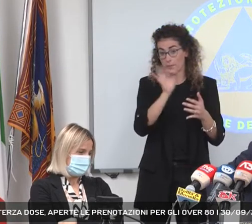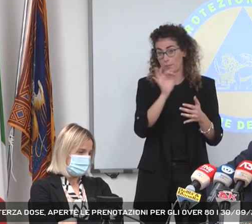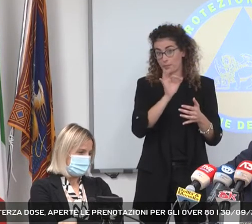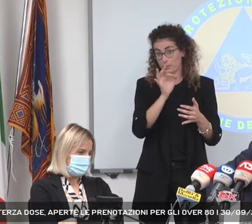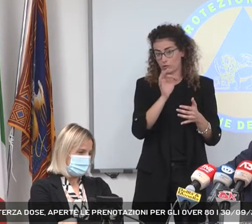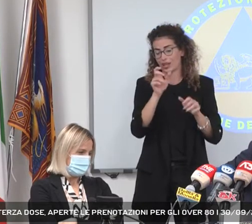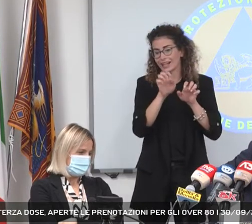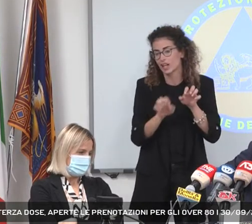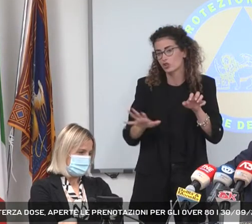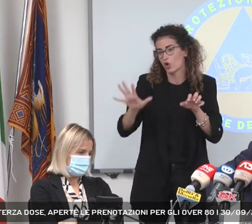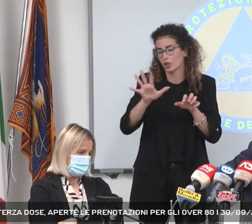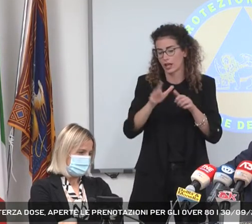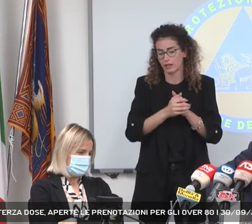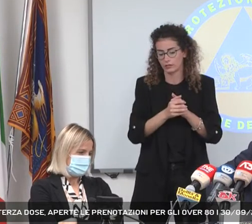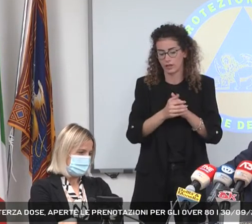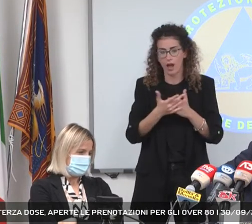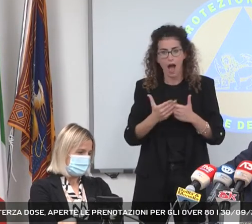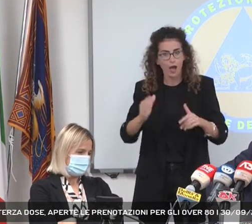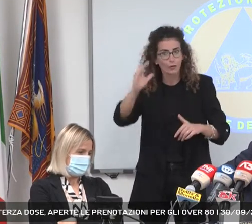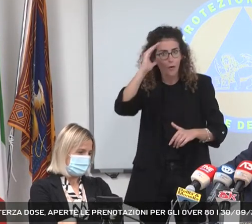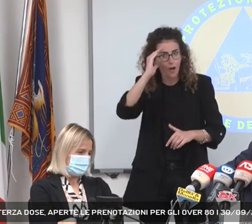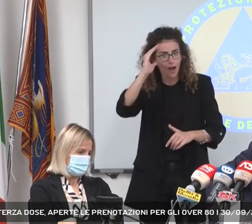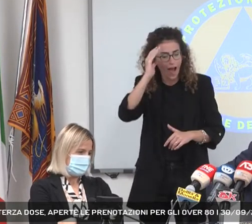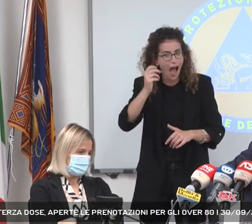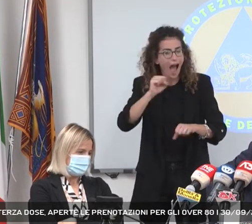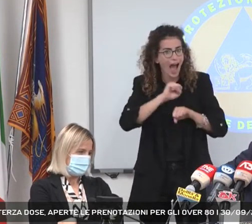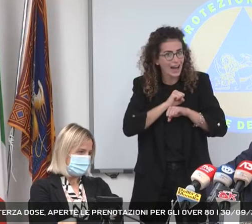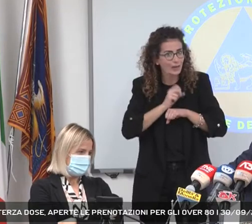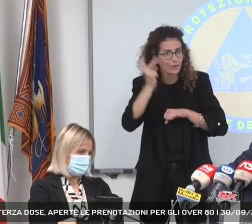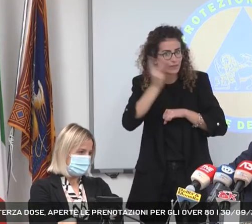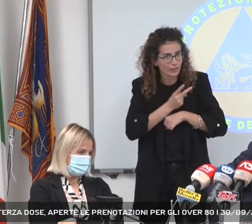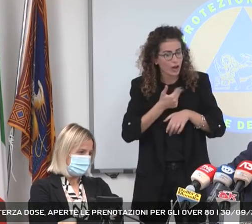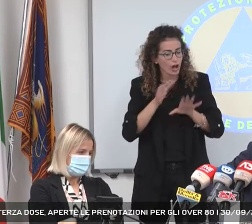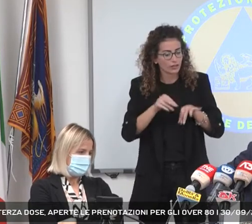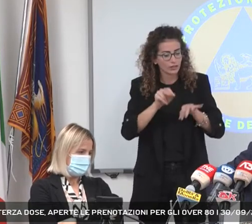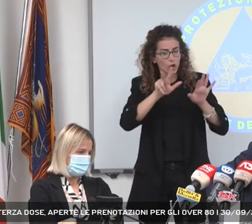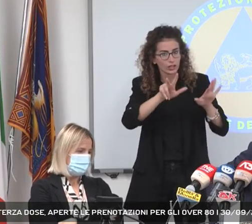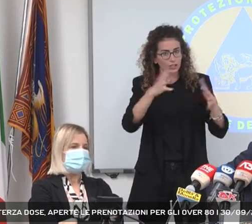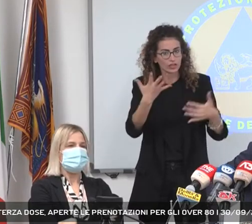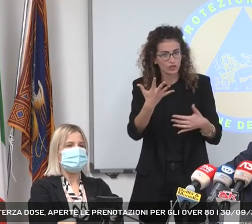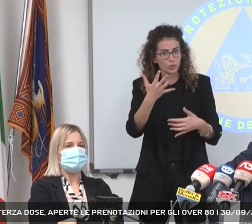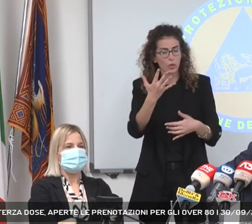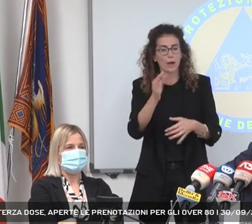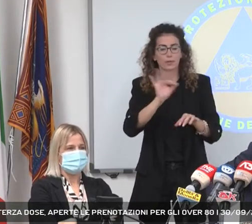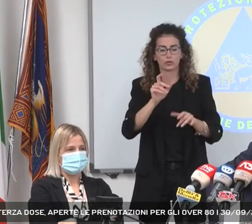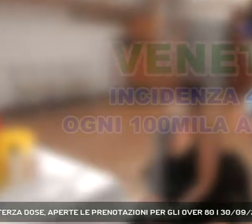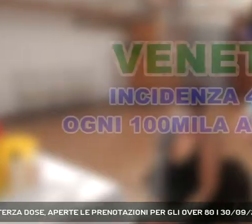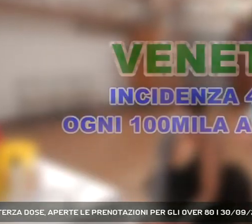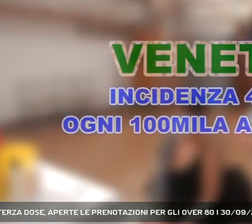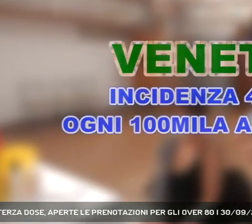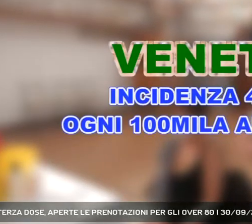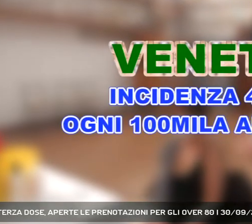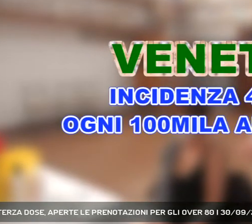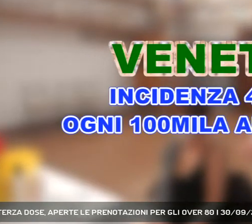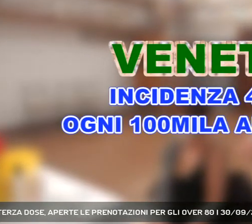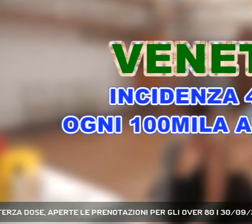e udite udite, mi sa che sia vero quello che ho detto, che arriviamo all'85%, siamo già all'82,3%. A